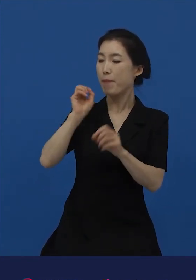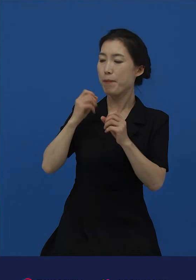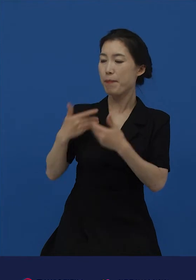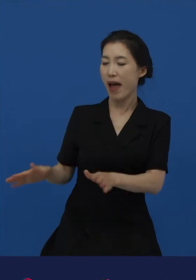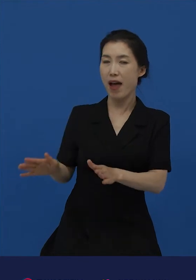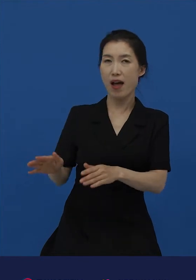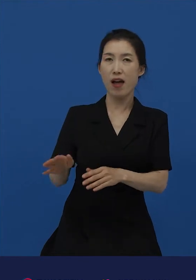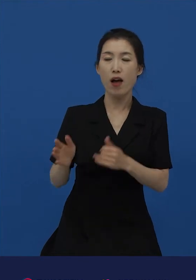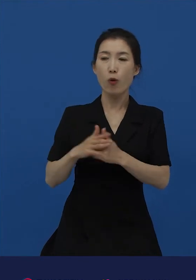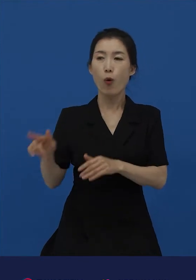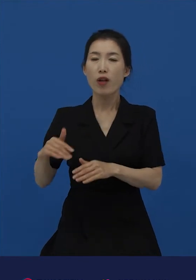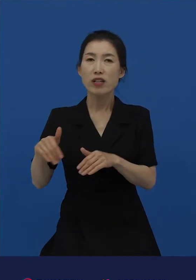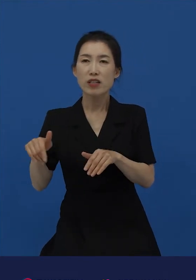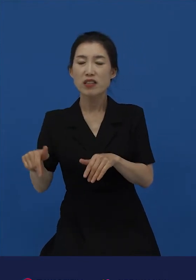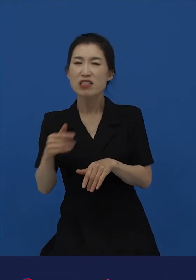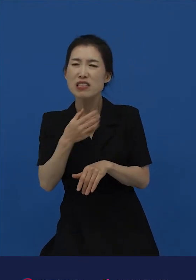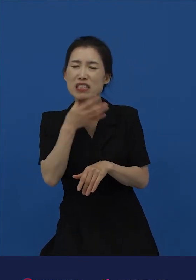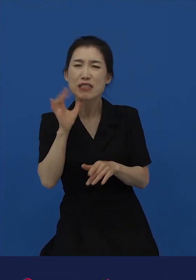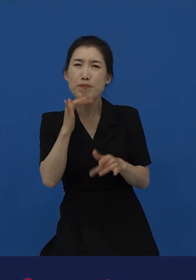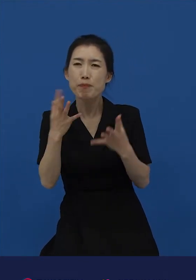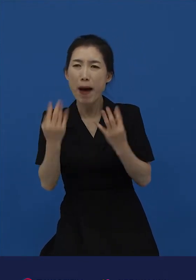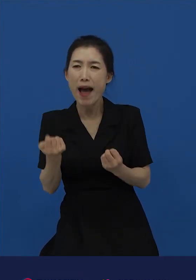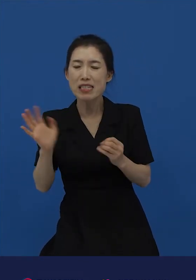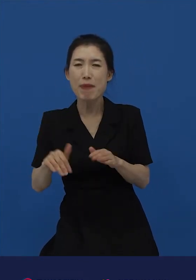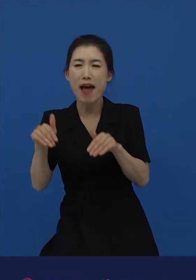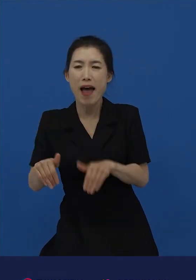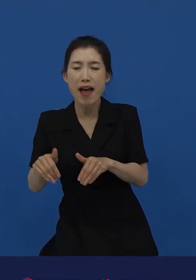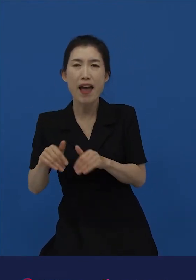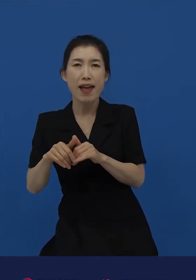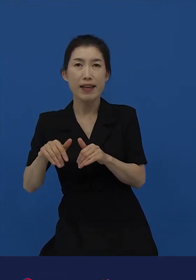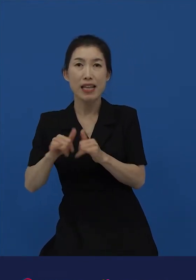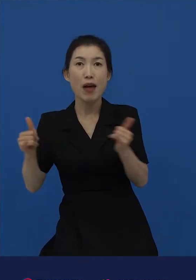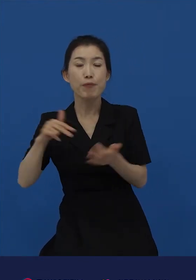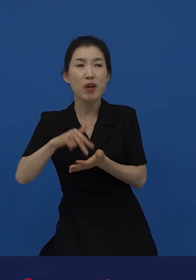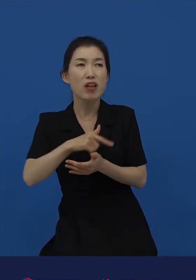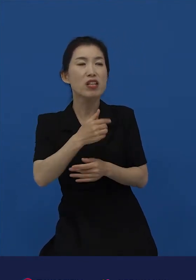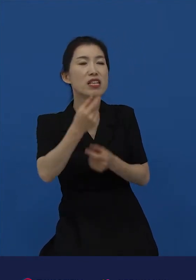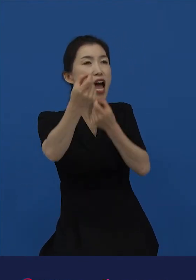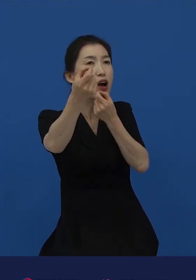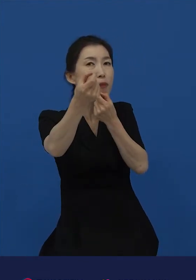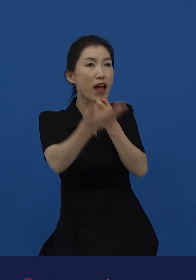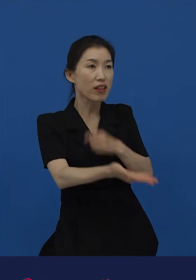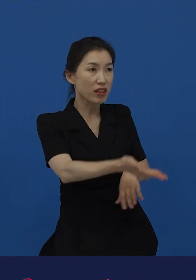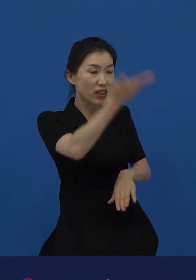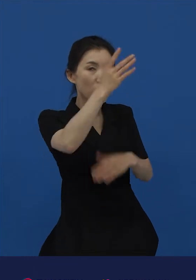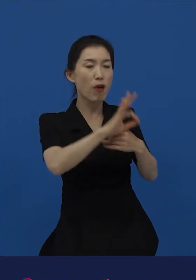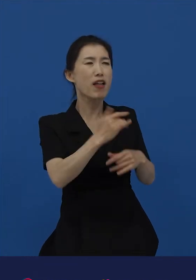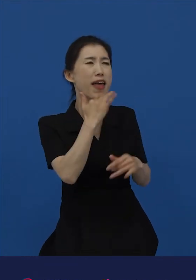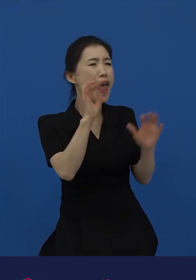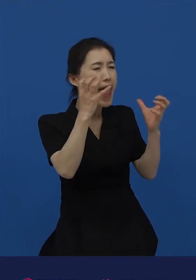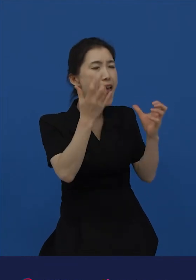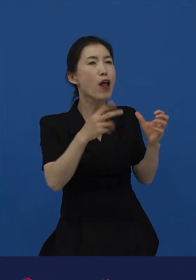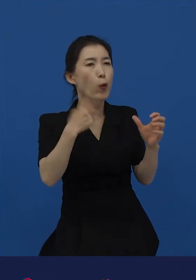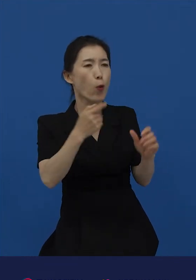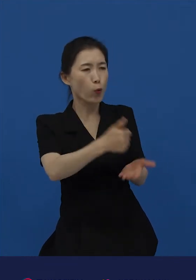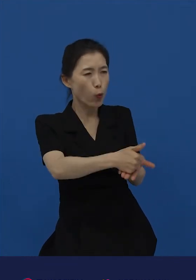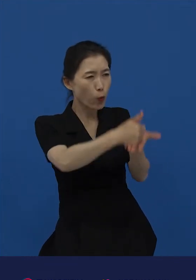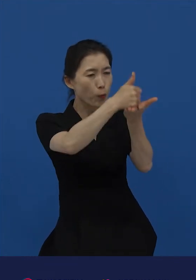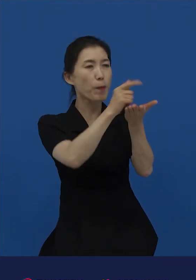반대로 신분이 낮은 사람은 신분이 높은 사람에게 나이와 무관하게 존댓말을 쓰고 반말을 들었습니다.